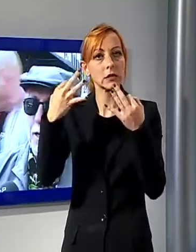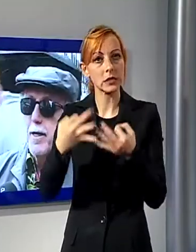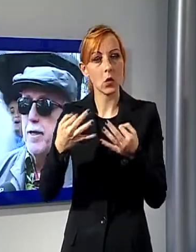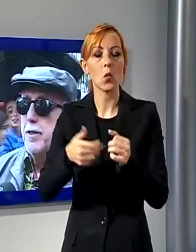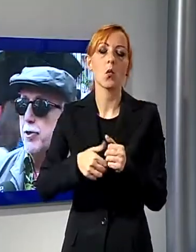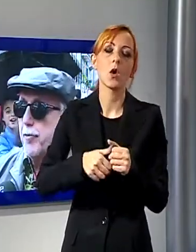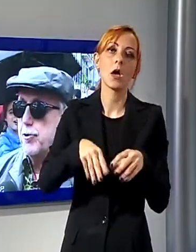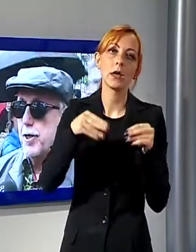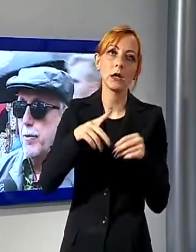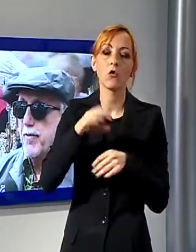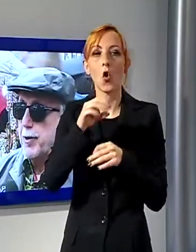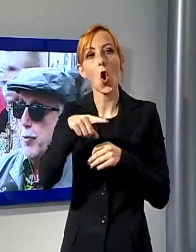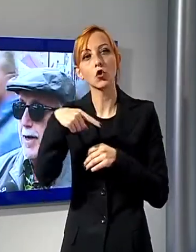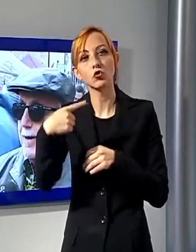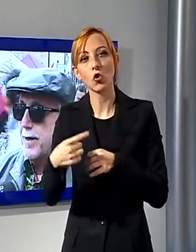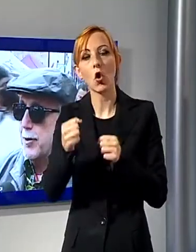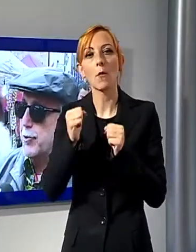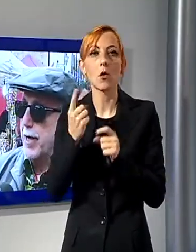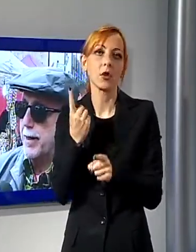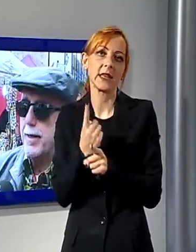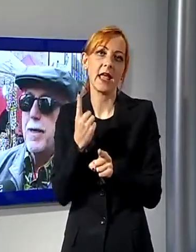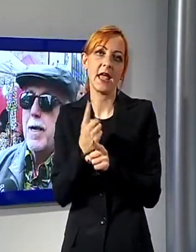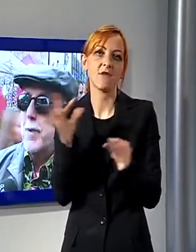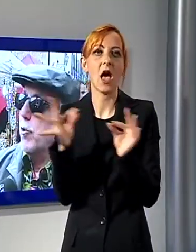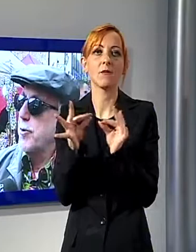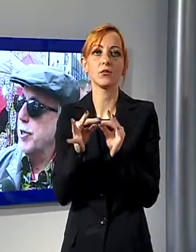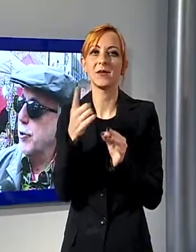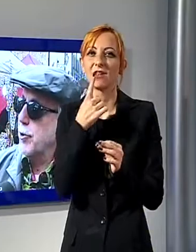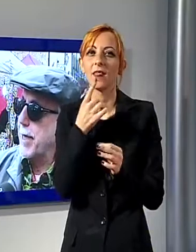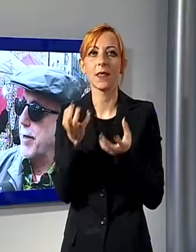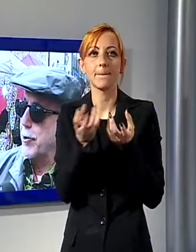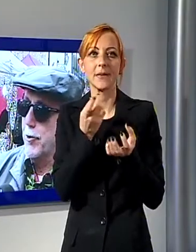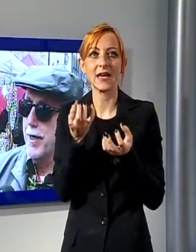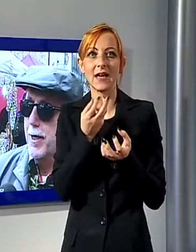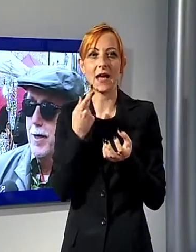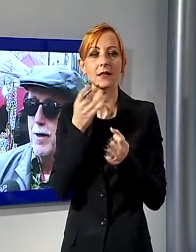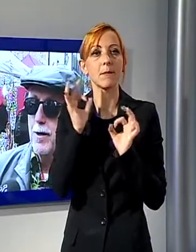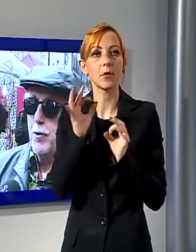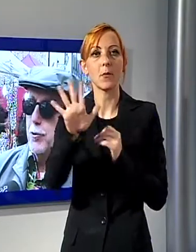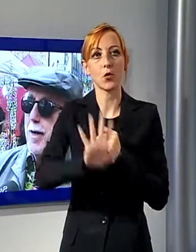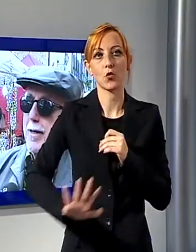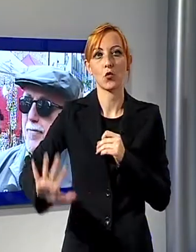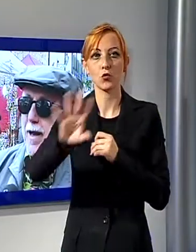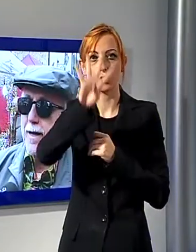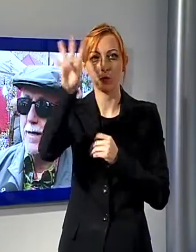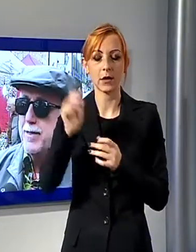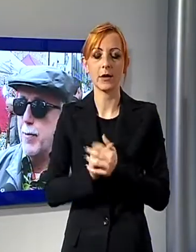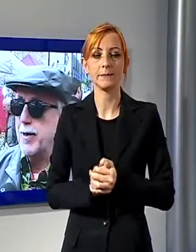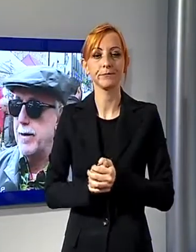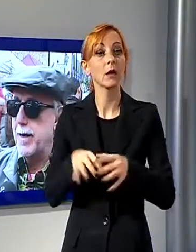ci fosse un evento piccante in Toscana. Abbiamo cominciato con Camaiore 8 anni fa e stiamo andando alla